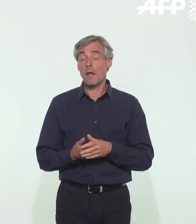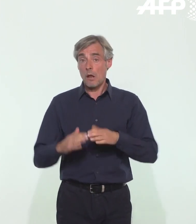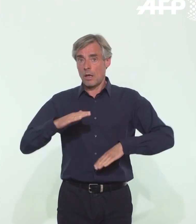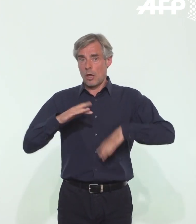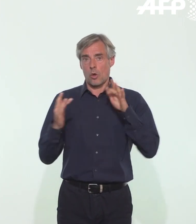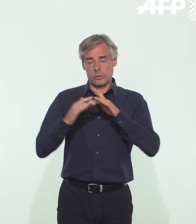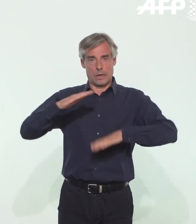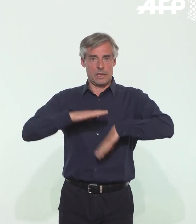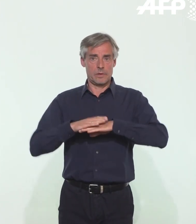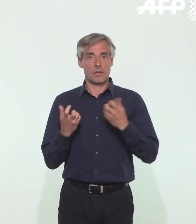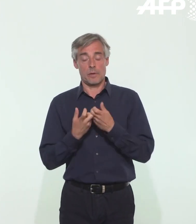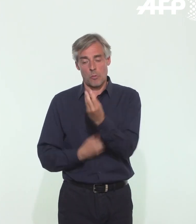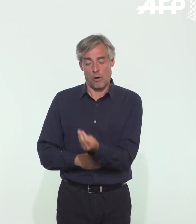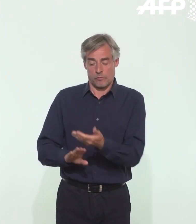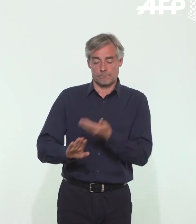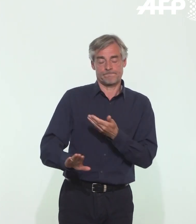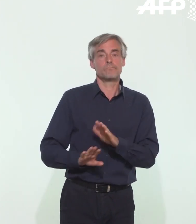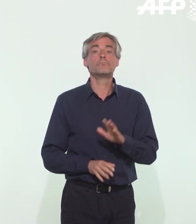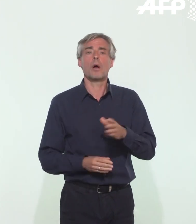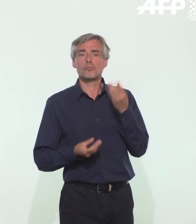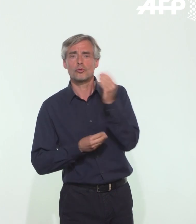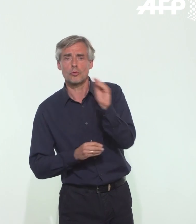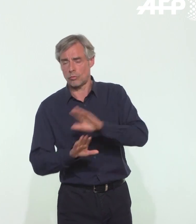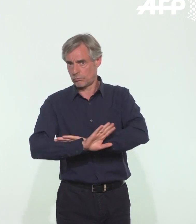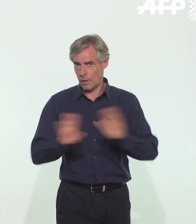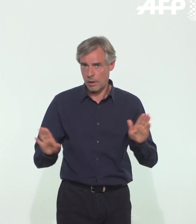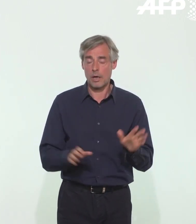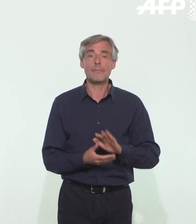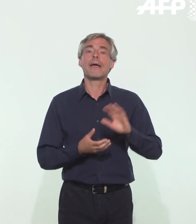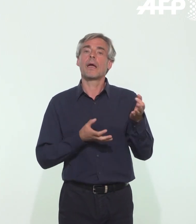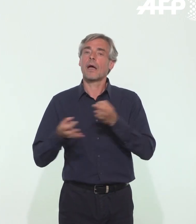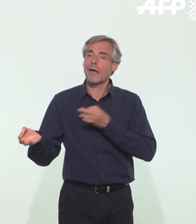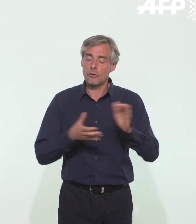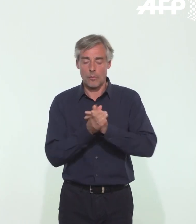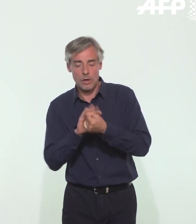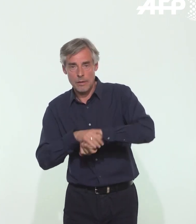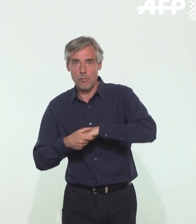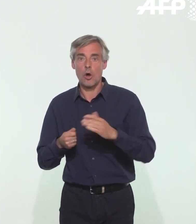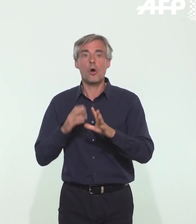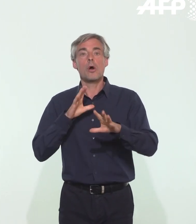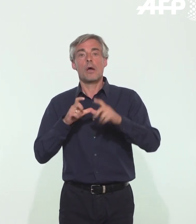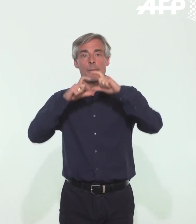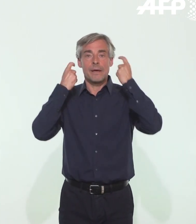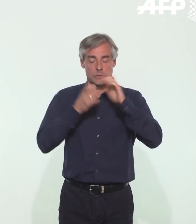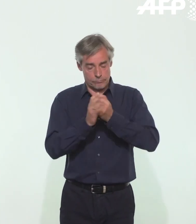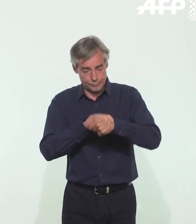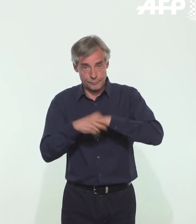contacts, notamment avec les enfants, éviter toutes les embrassades, laver les mains avant et après avoir mis votre masque, après avoir